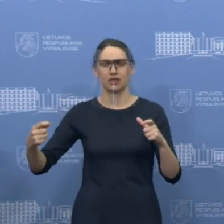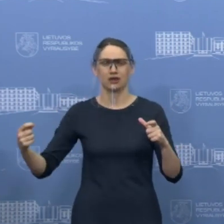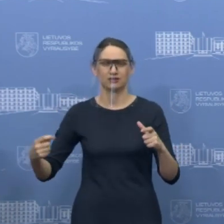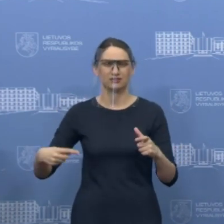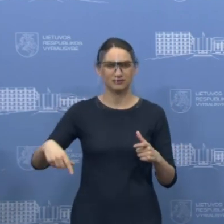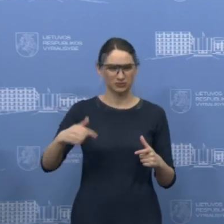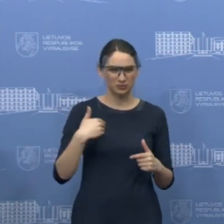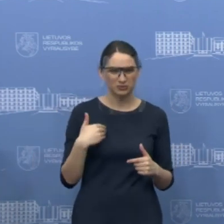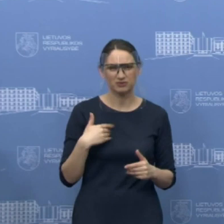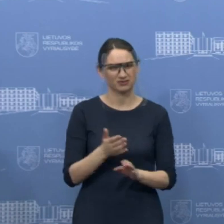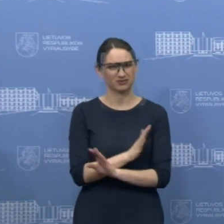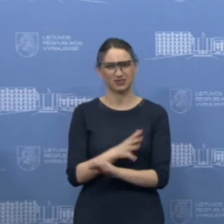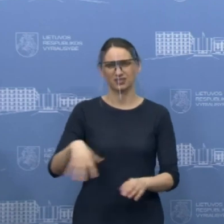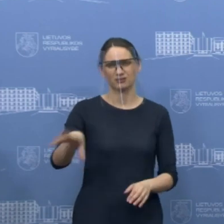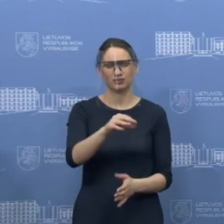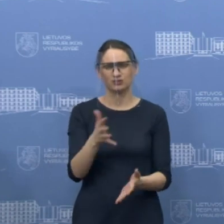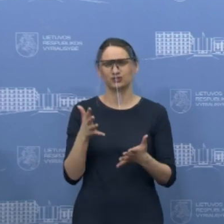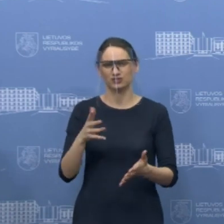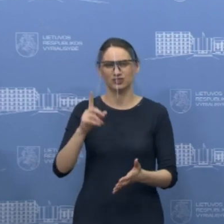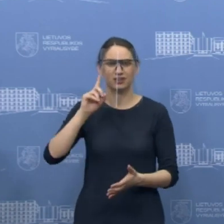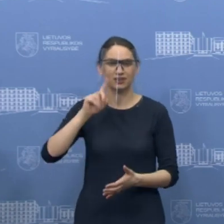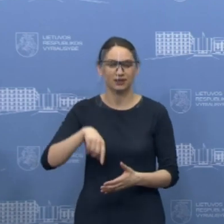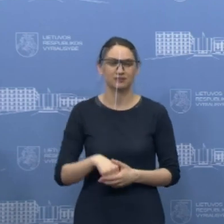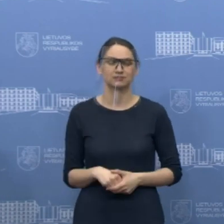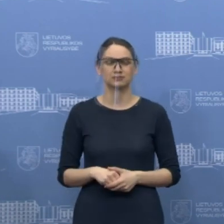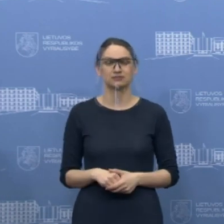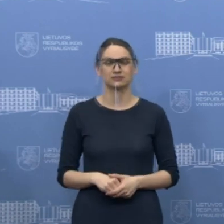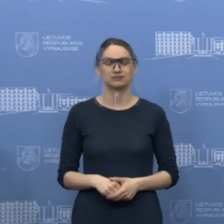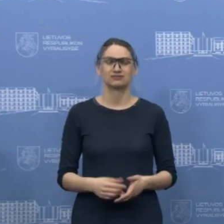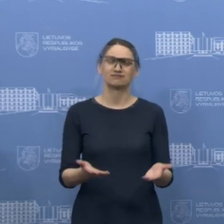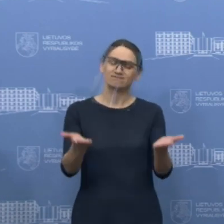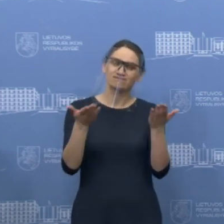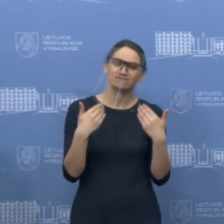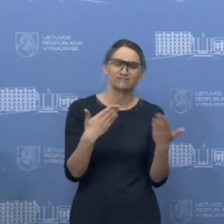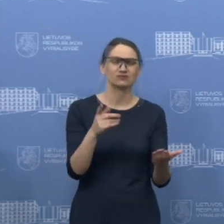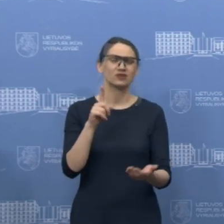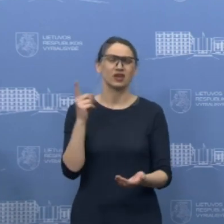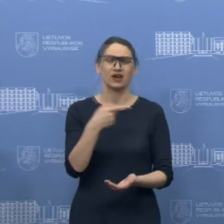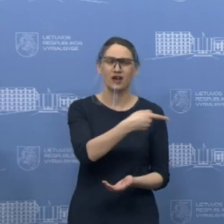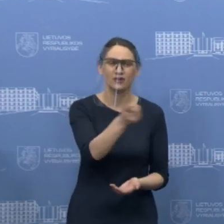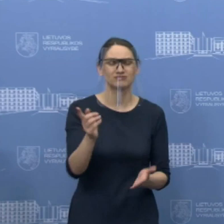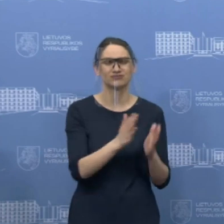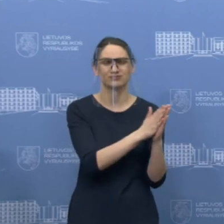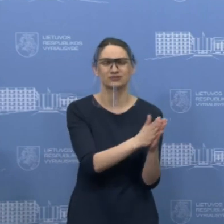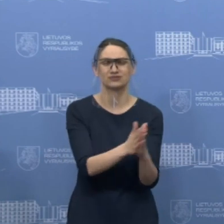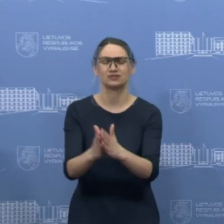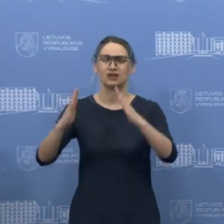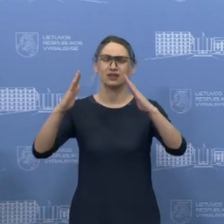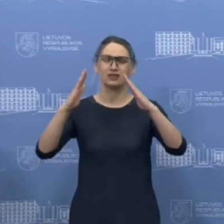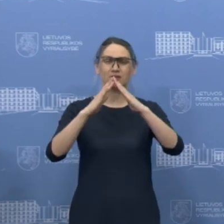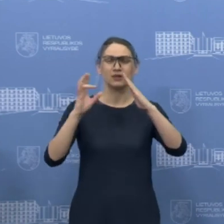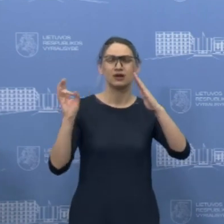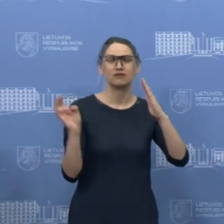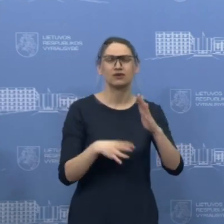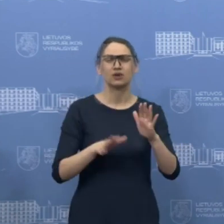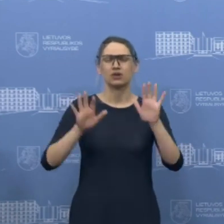o mes to tikrai nenorime. Dėl to kviečiu visus jaunus žmonės būti namuose. Jeigu